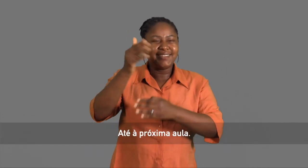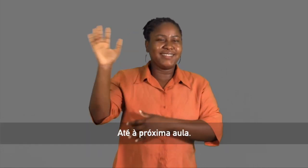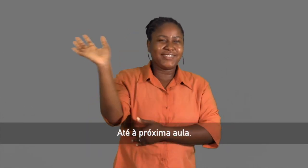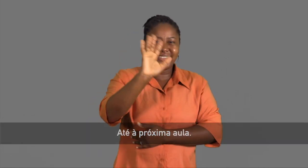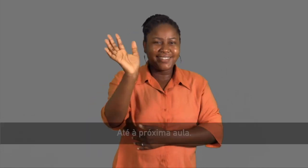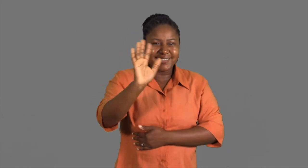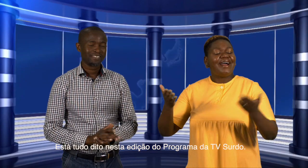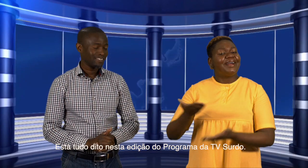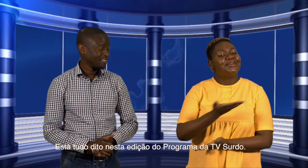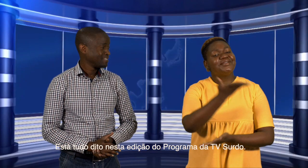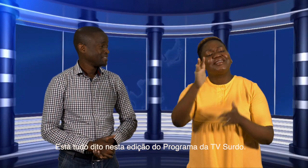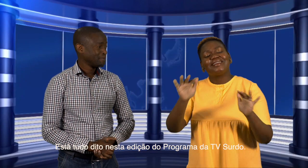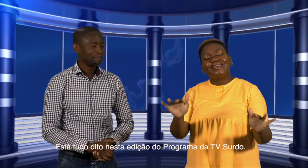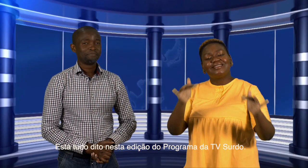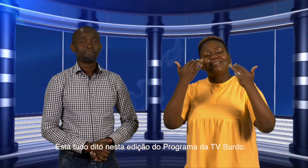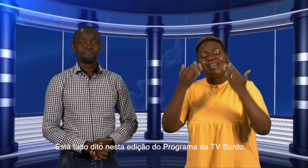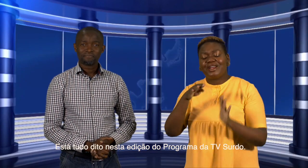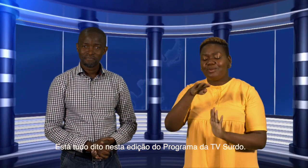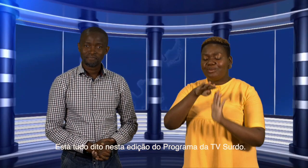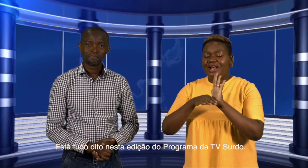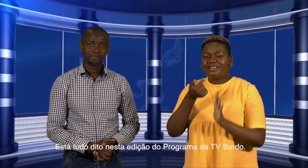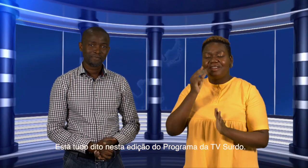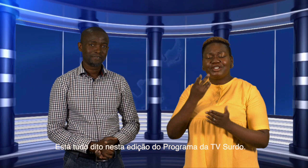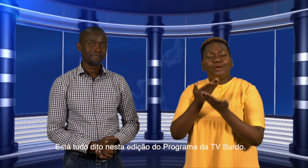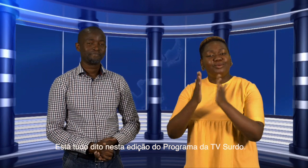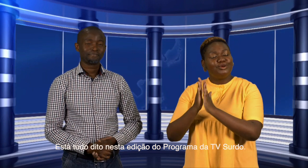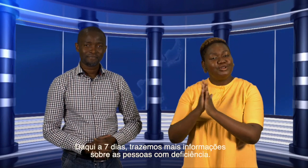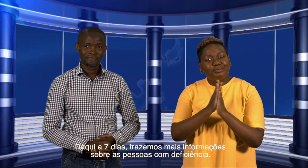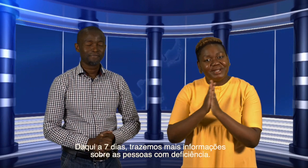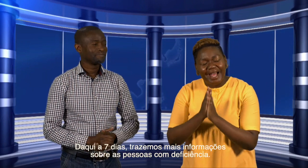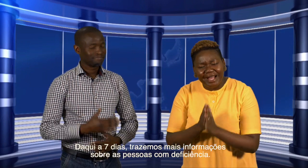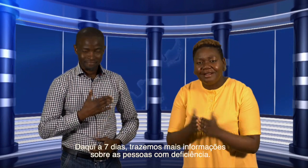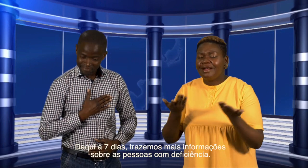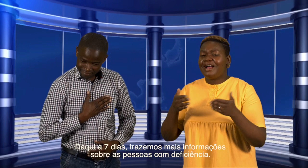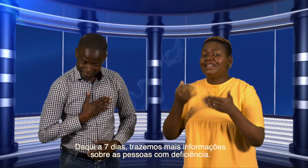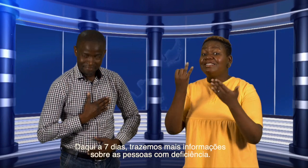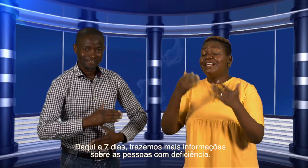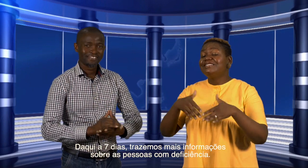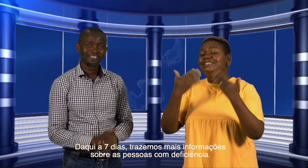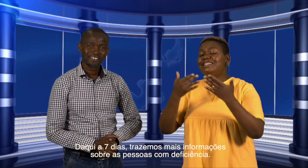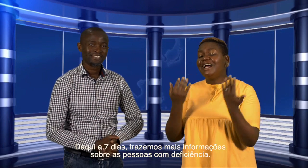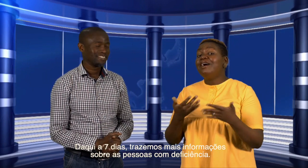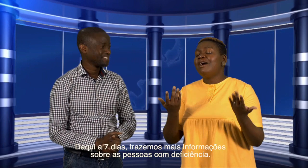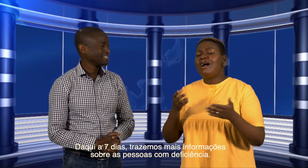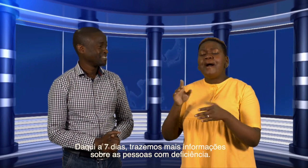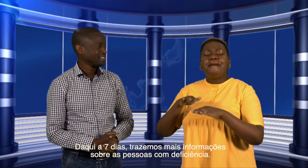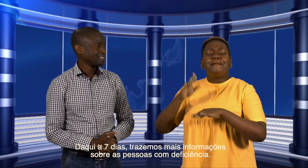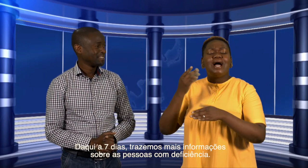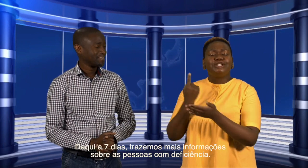à próxima aula. Está tudo dito nesta edição do programa da TV Surdo. Daqui a sete dias, trazemos mais informações sobre